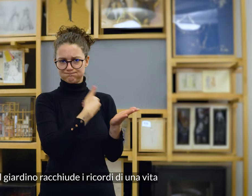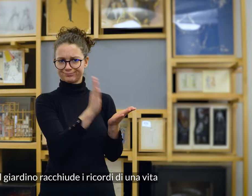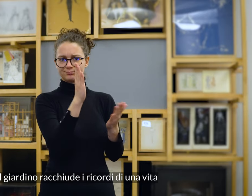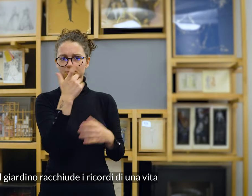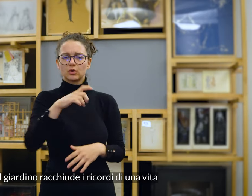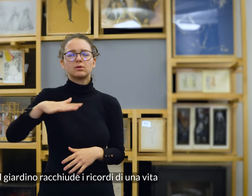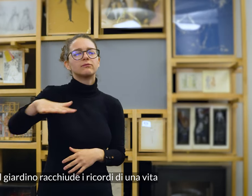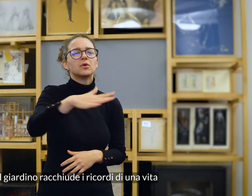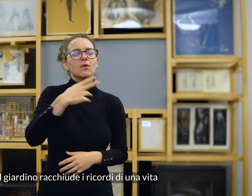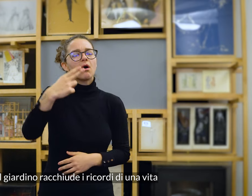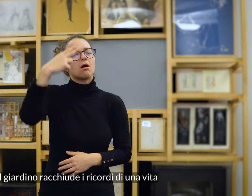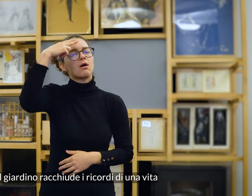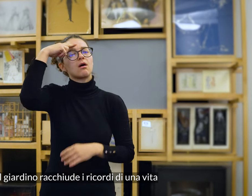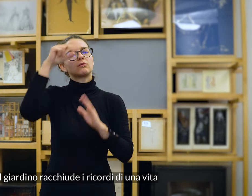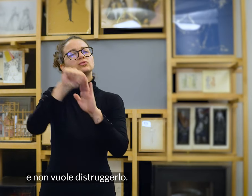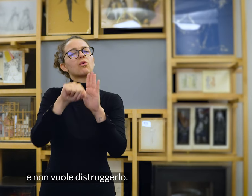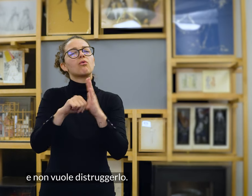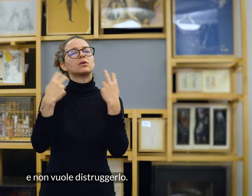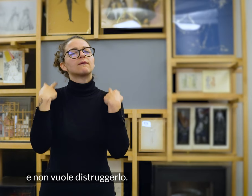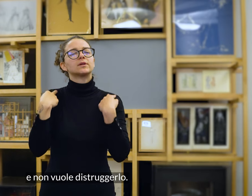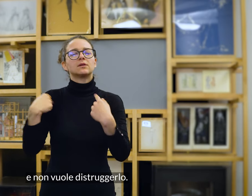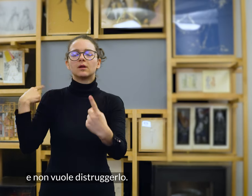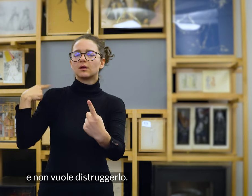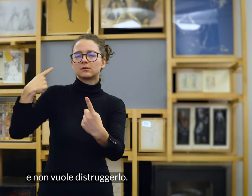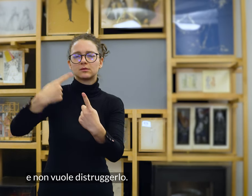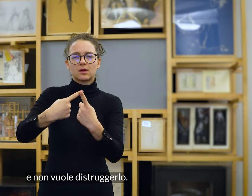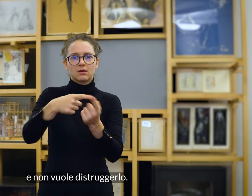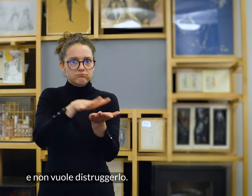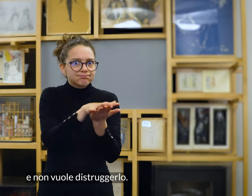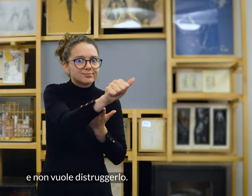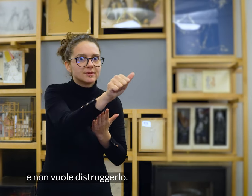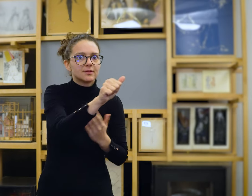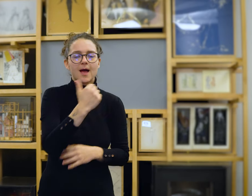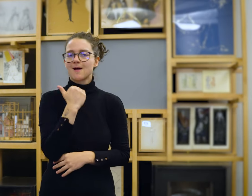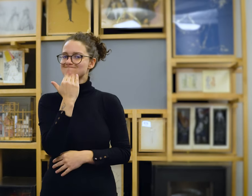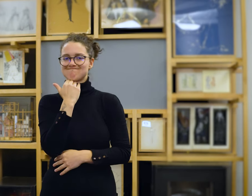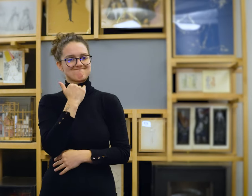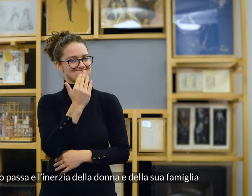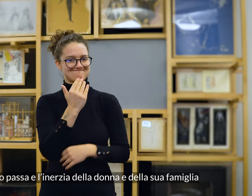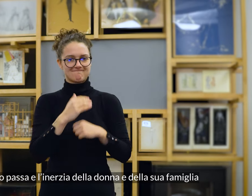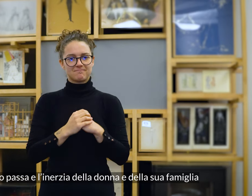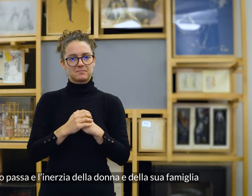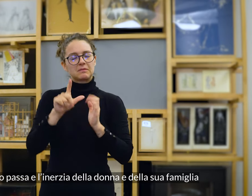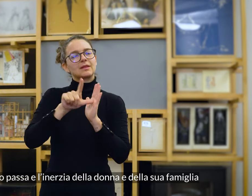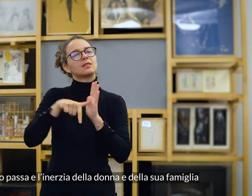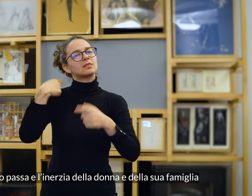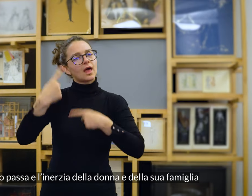racchiude i ricordi di una vita e non vuole distruggerlo. Ma il tempo passa